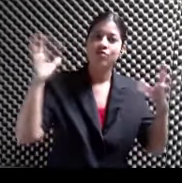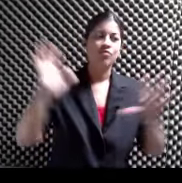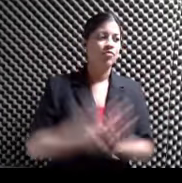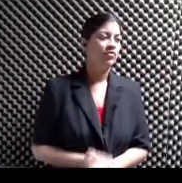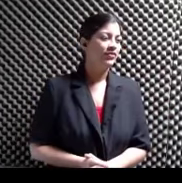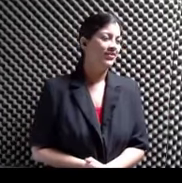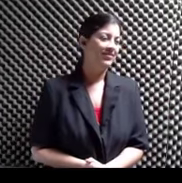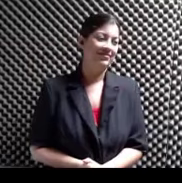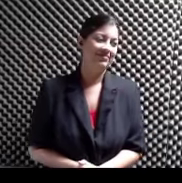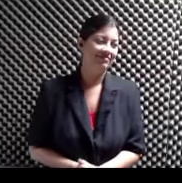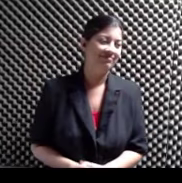Mira